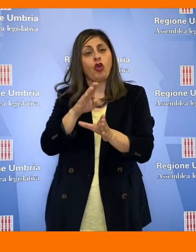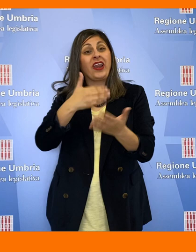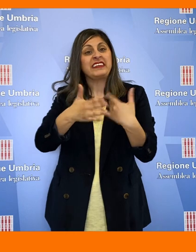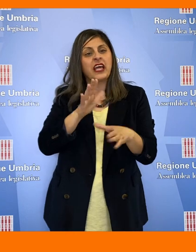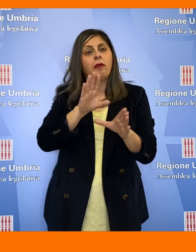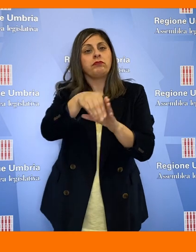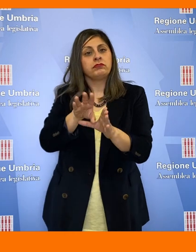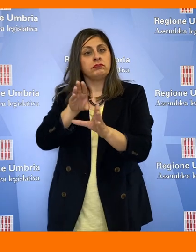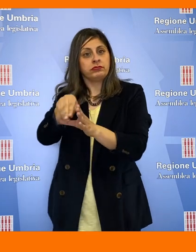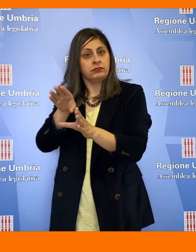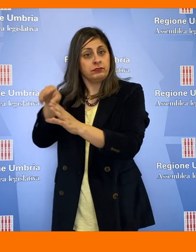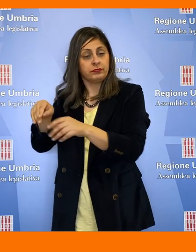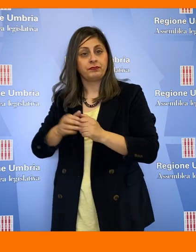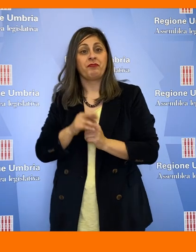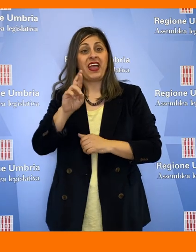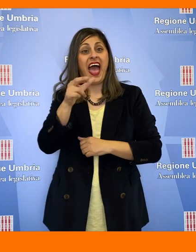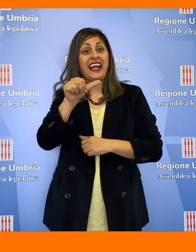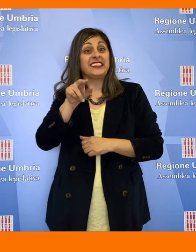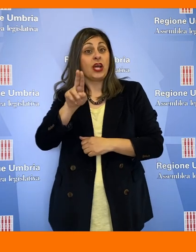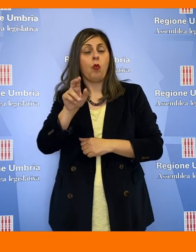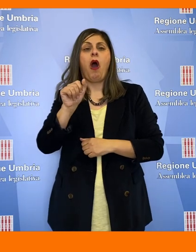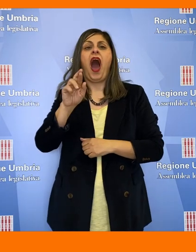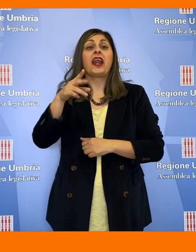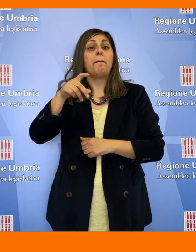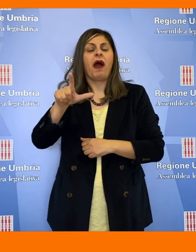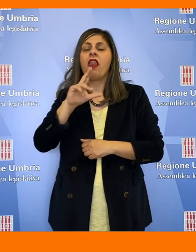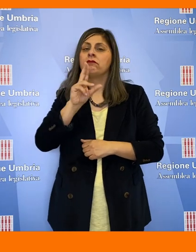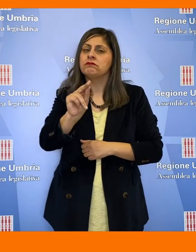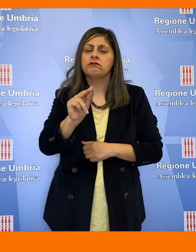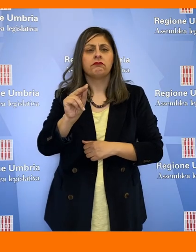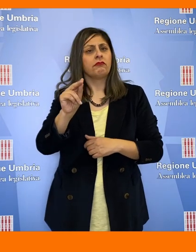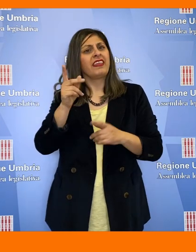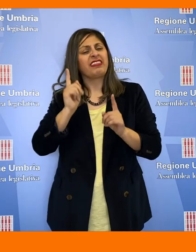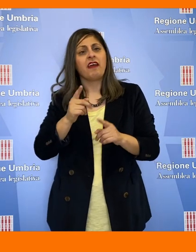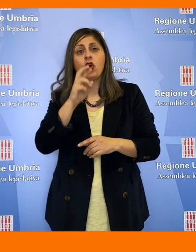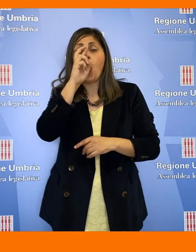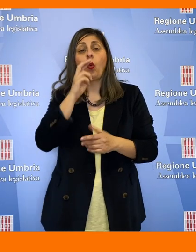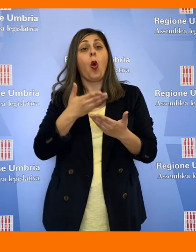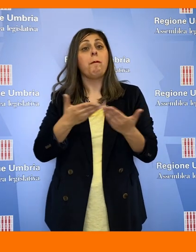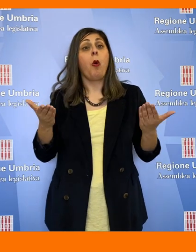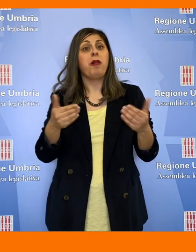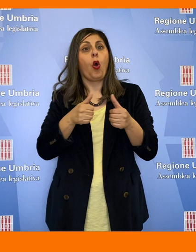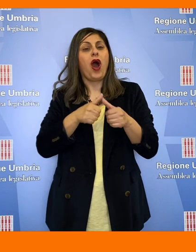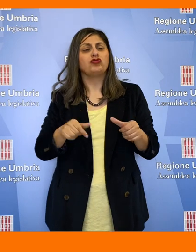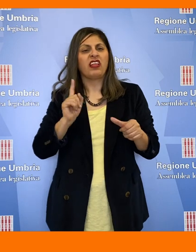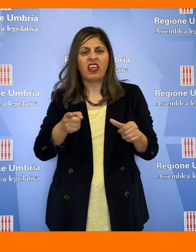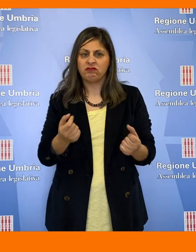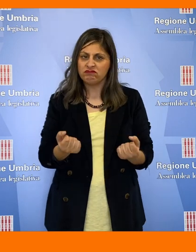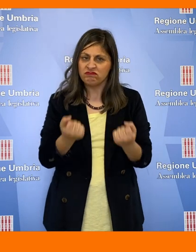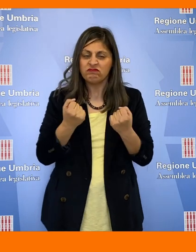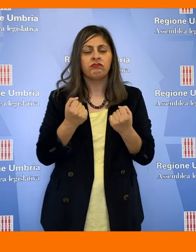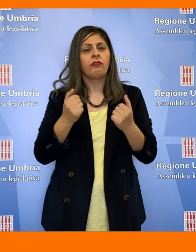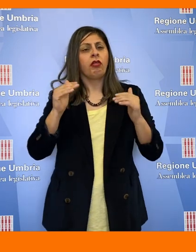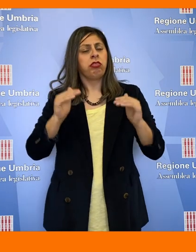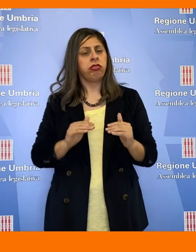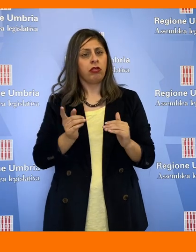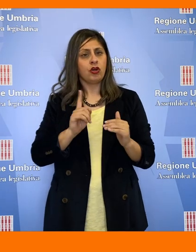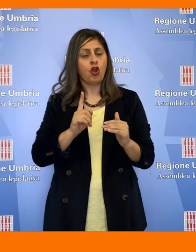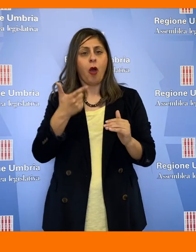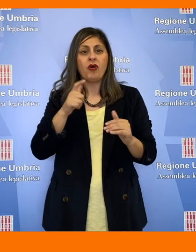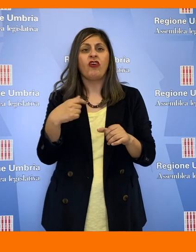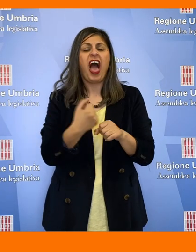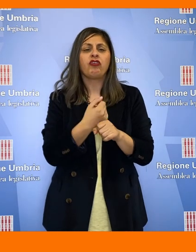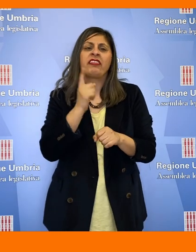lavoratori disabili. La RSU di ARPAL ha chiesto di rafforzare e non sminuire il ruolo pubblico dell'agenzia per assicurare il